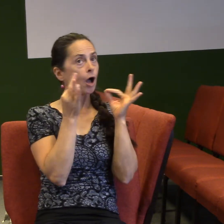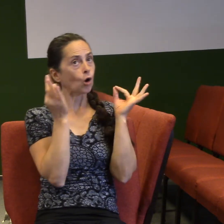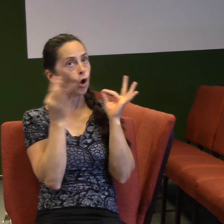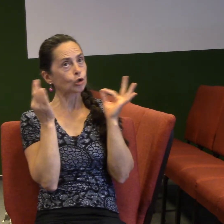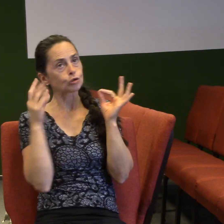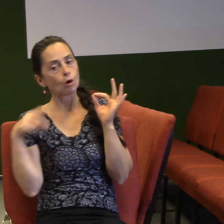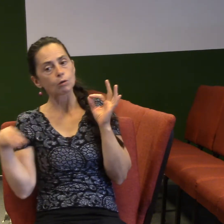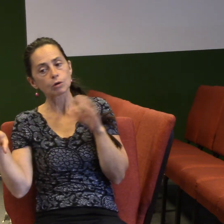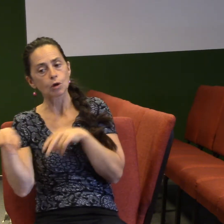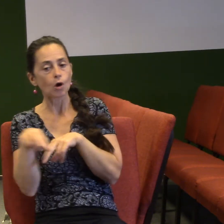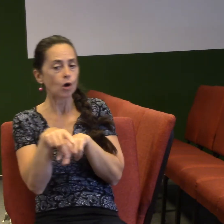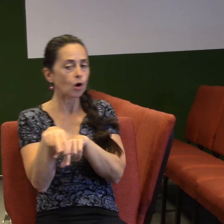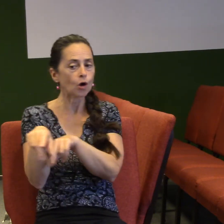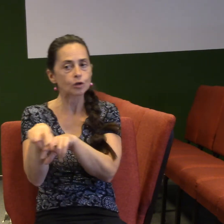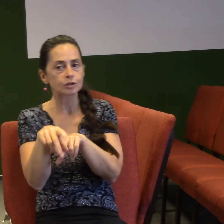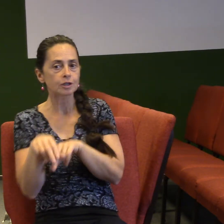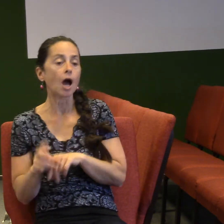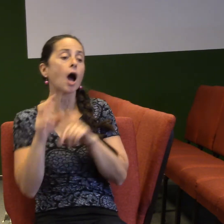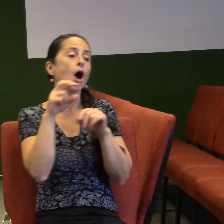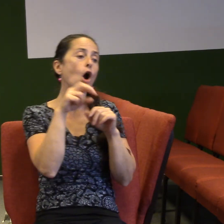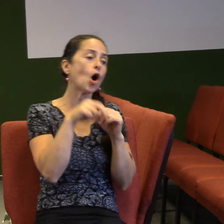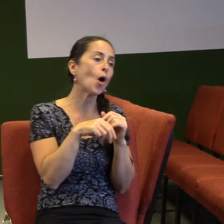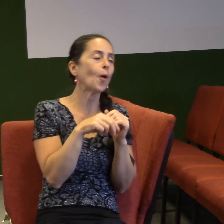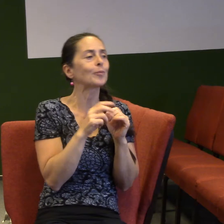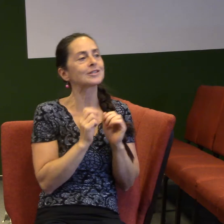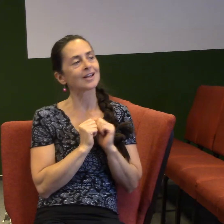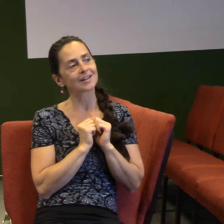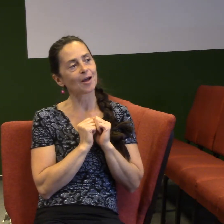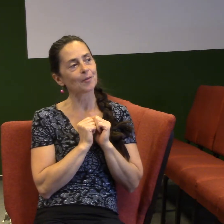pokojem a nazrál čas, že? Tak si tam tak sedne a začne tak jako mňau.